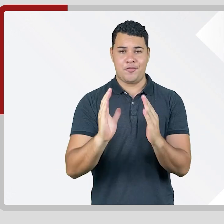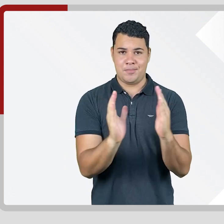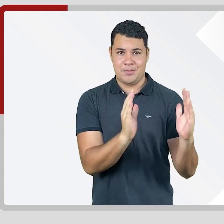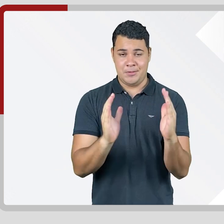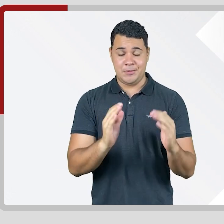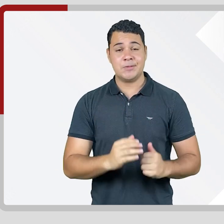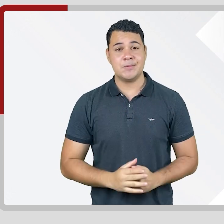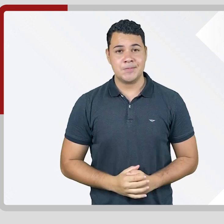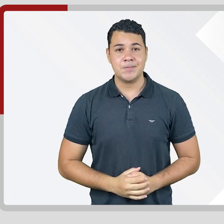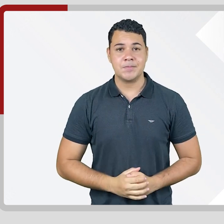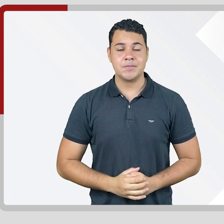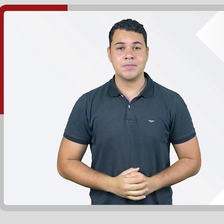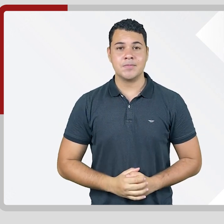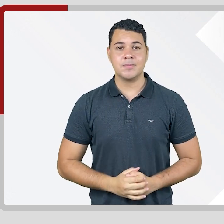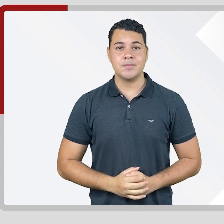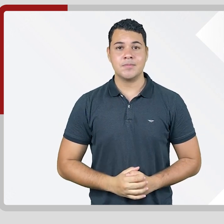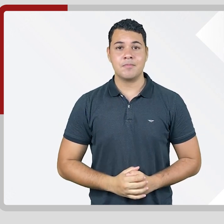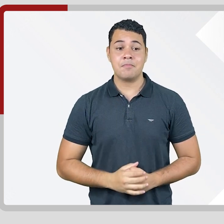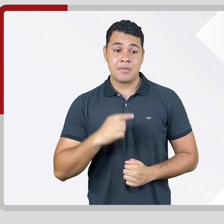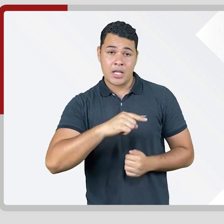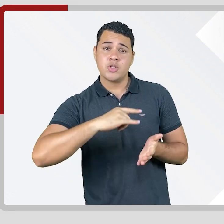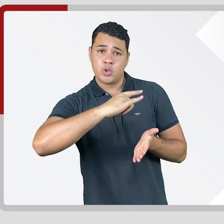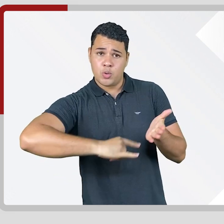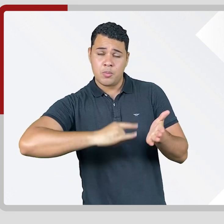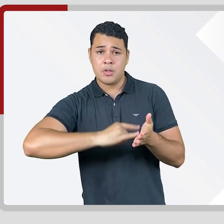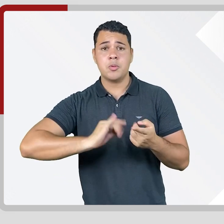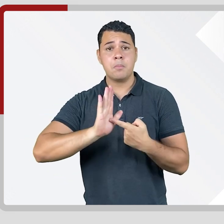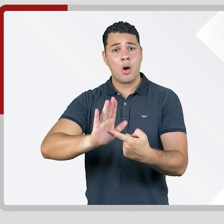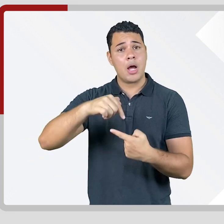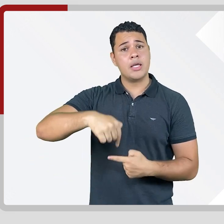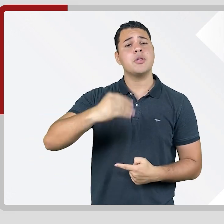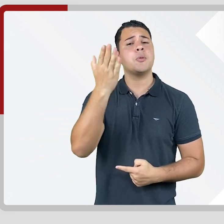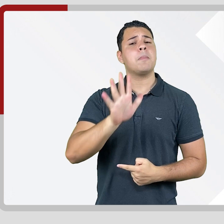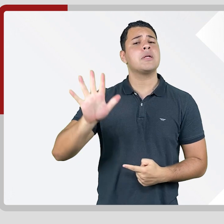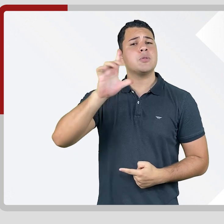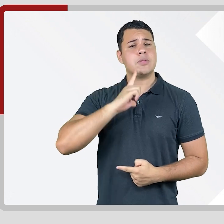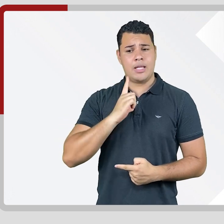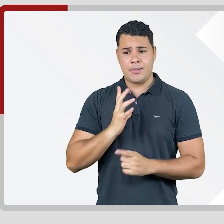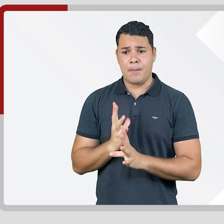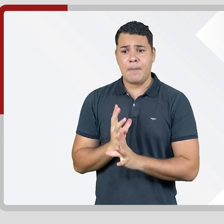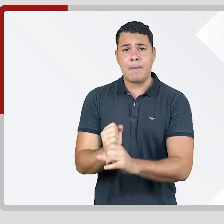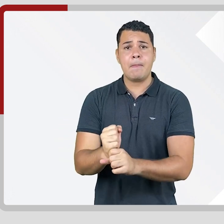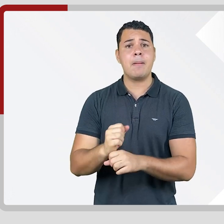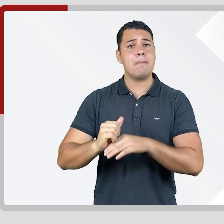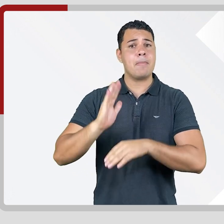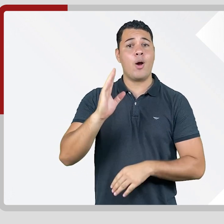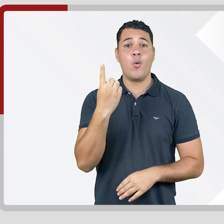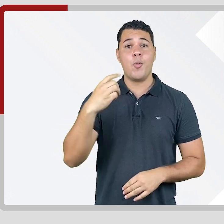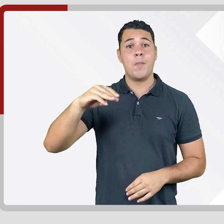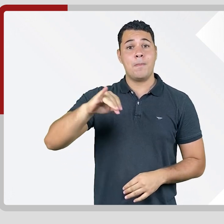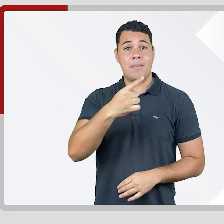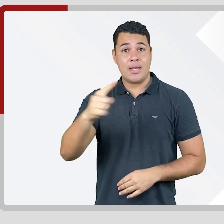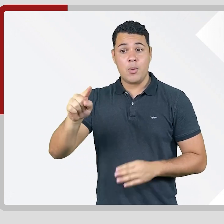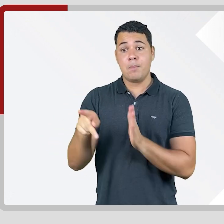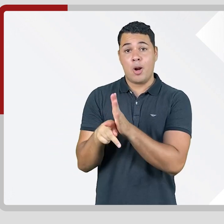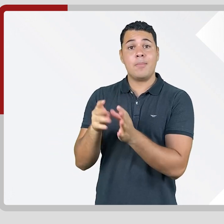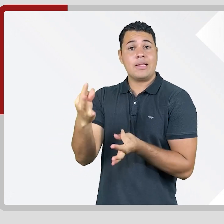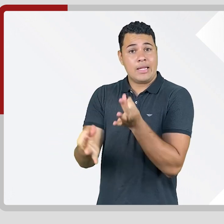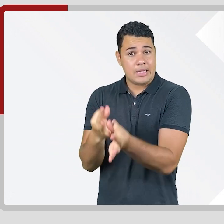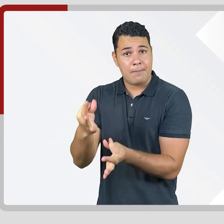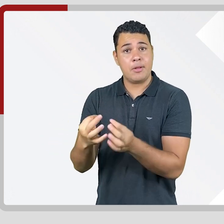a 2019. O estudo mostra que o Brasil tem cerca de 1 milhão de